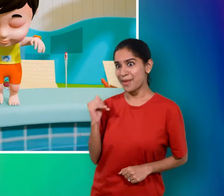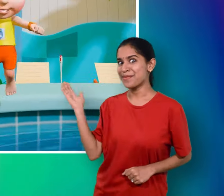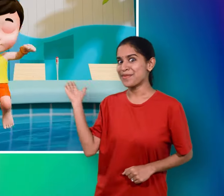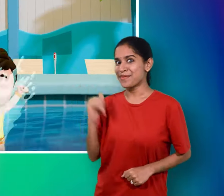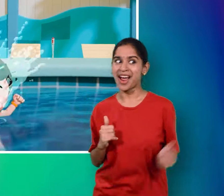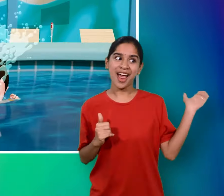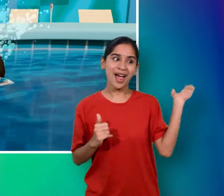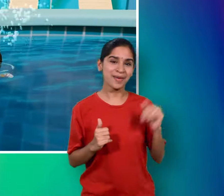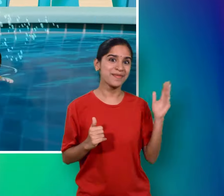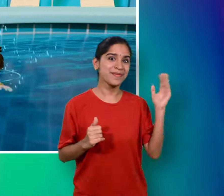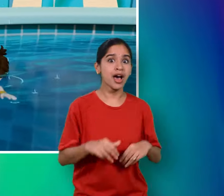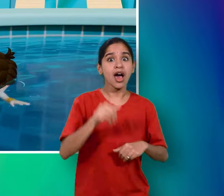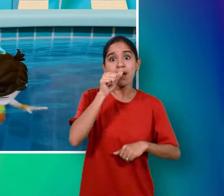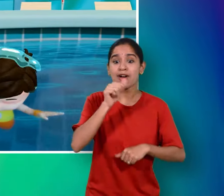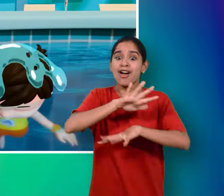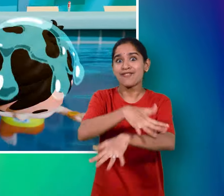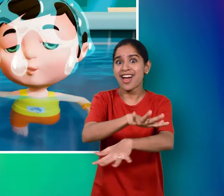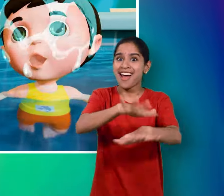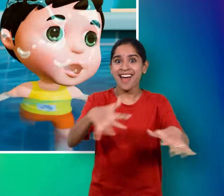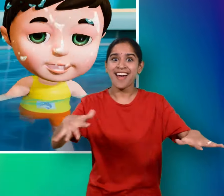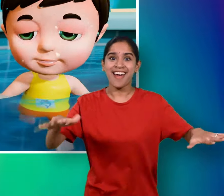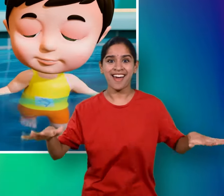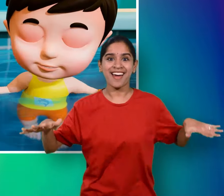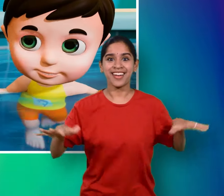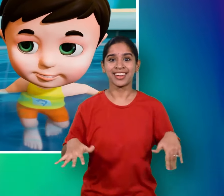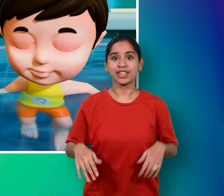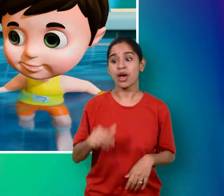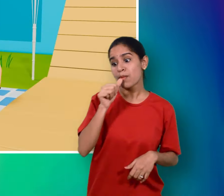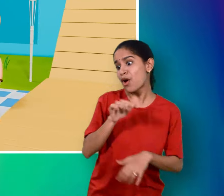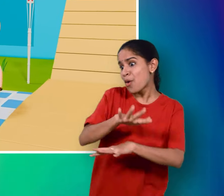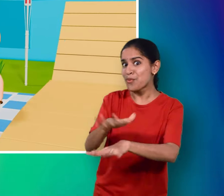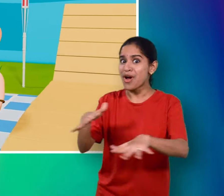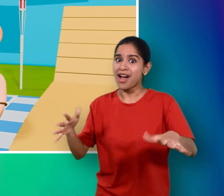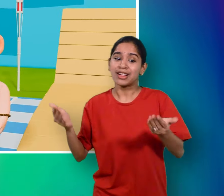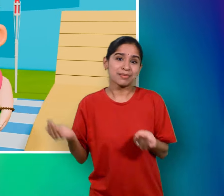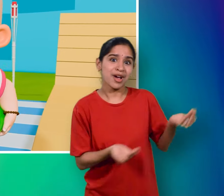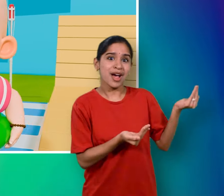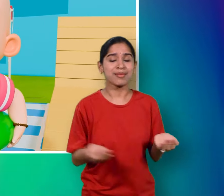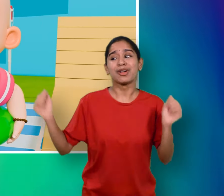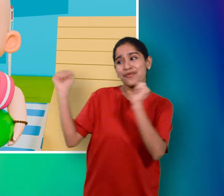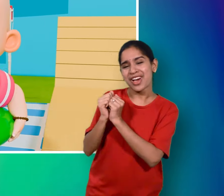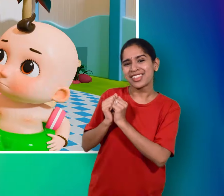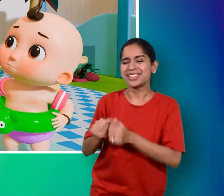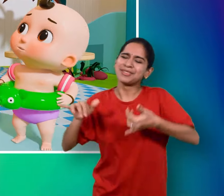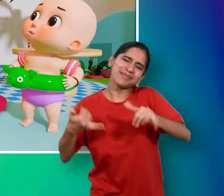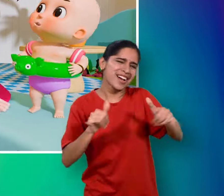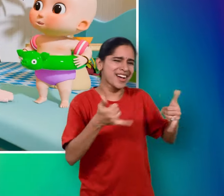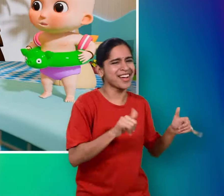चलो चले चलो चले तैले बेबी के संग बेबी के संग खेलने